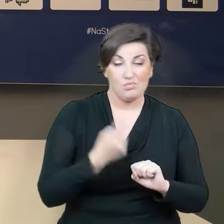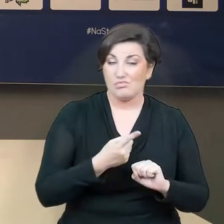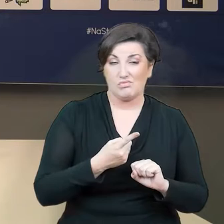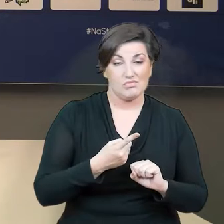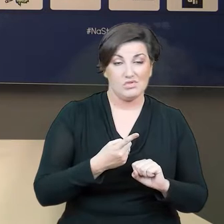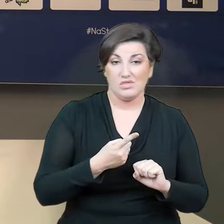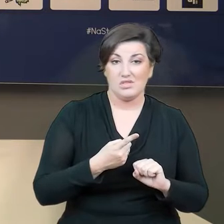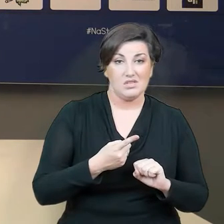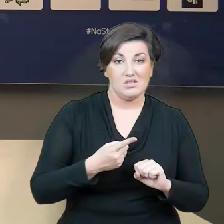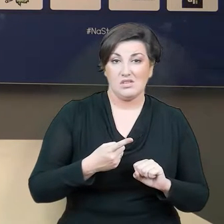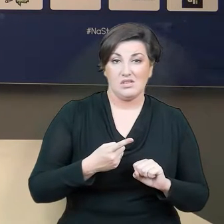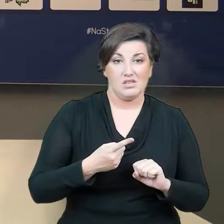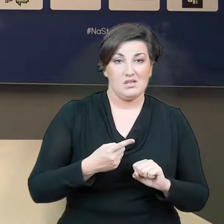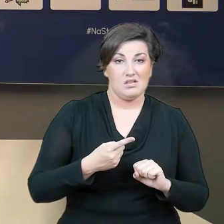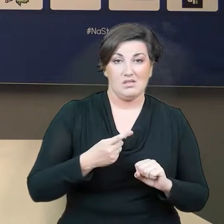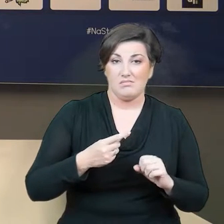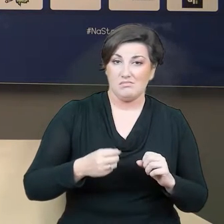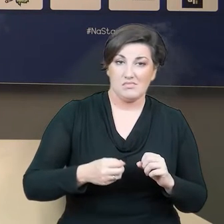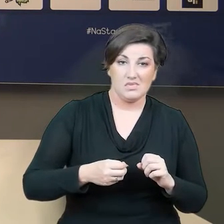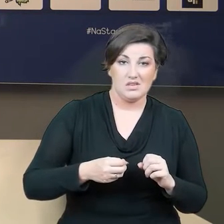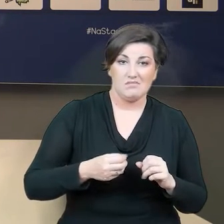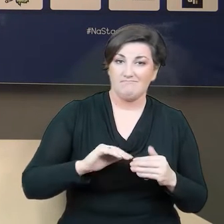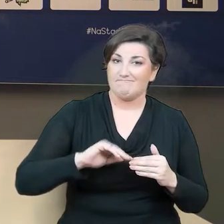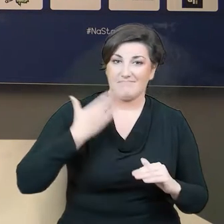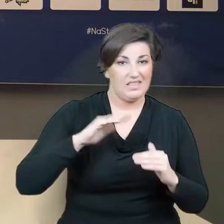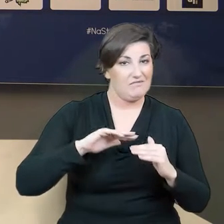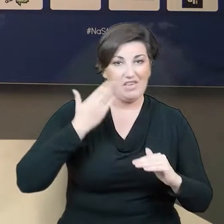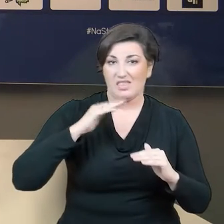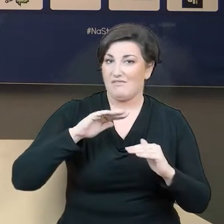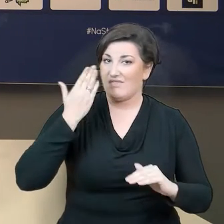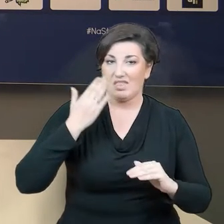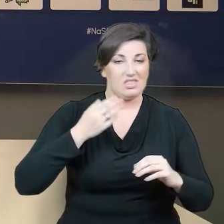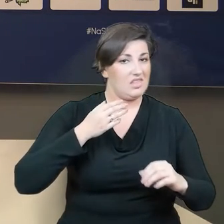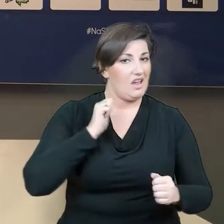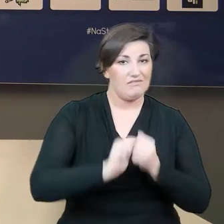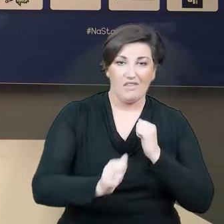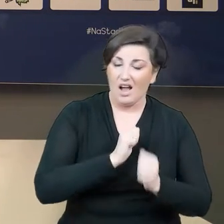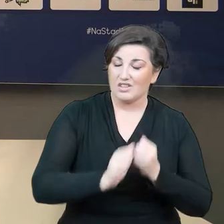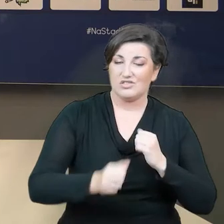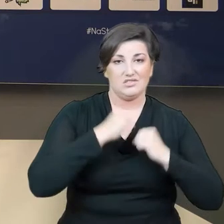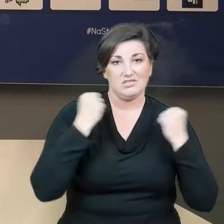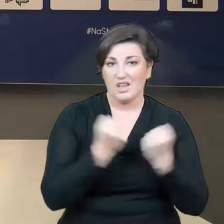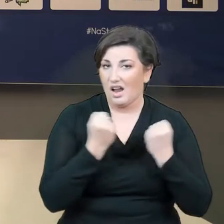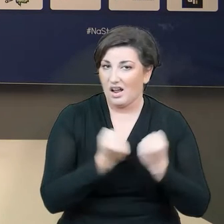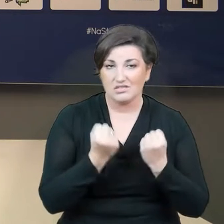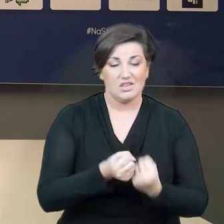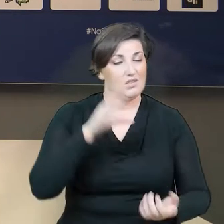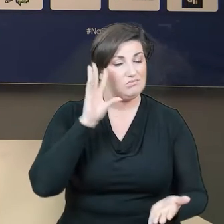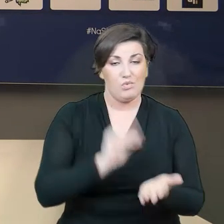tej skuteczności pokazywać. No i powtarzalność, powtarzalność, jeszcze raz